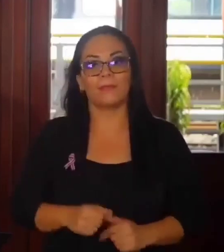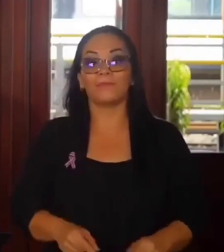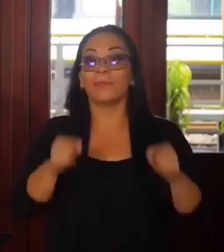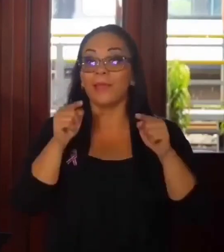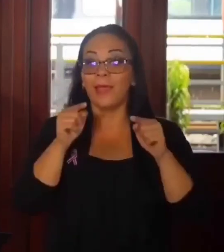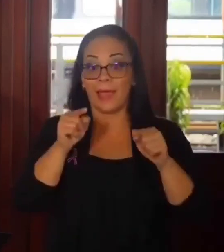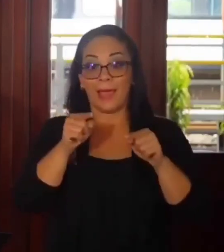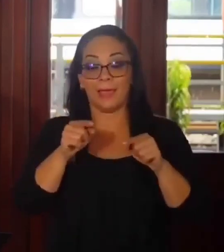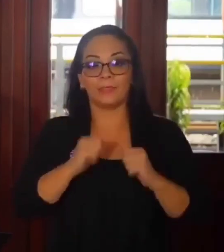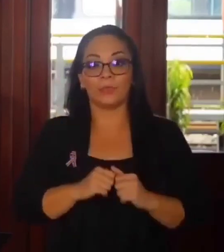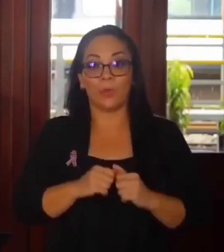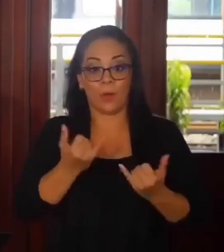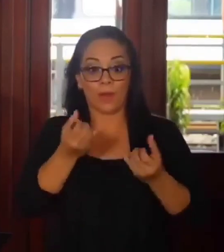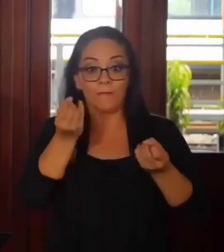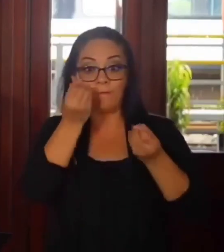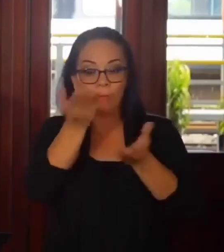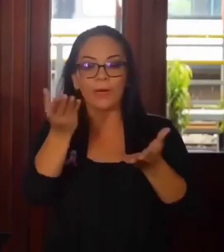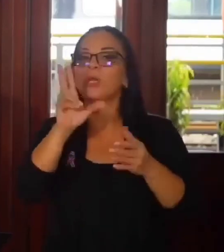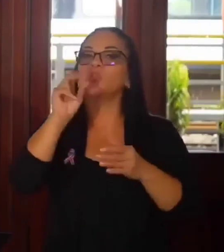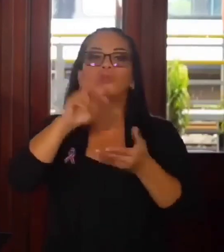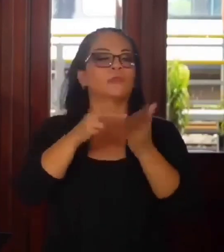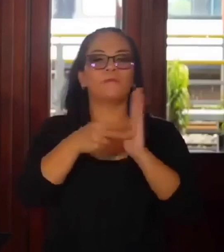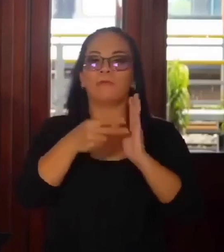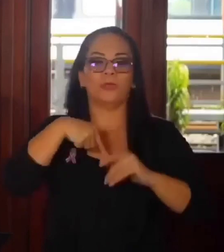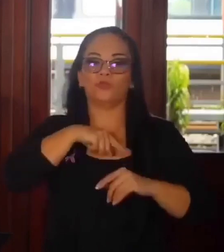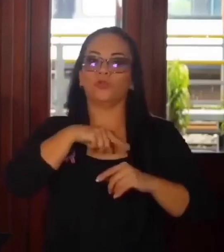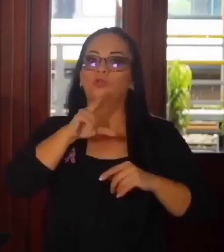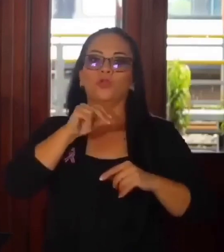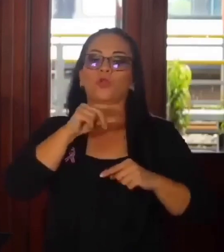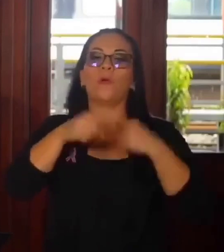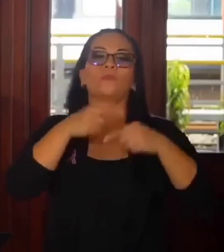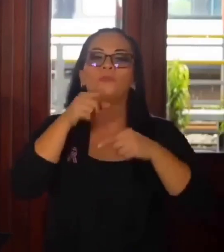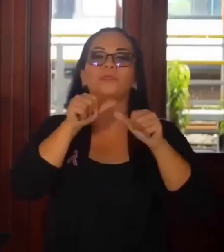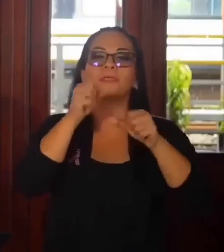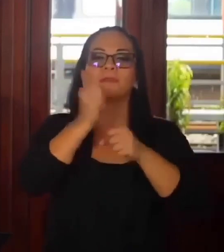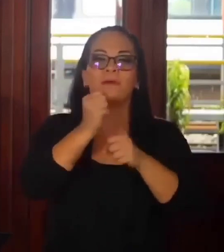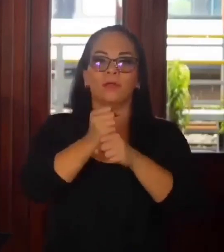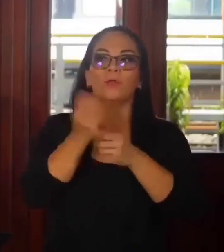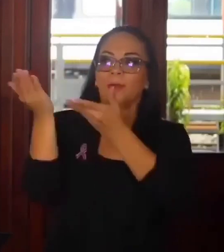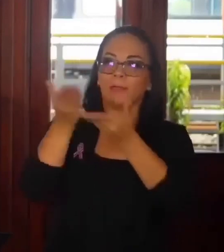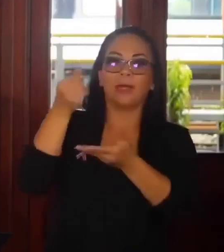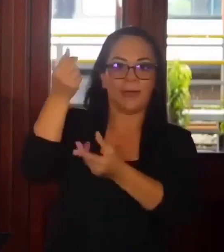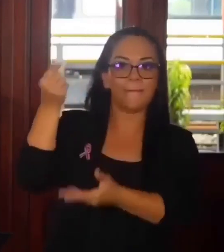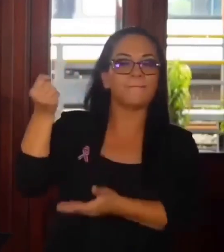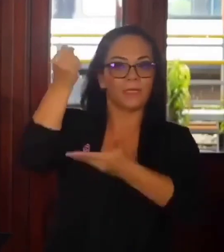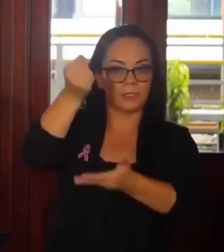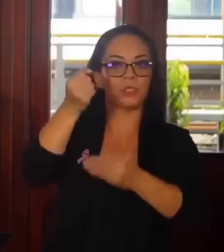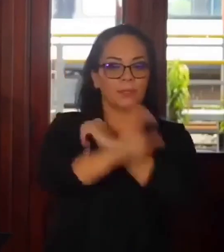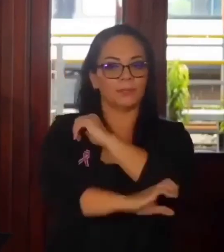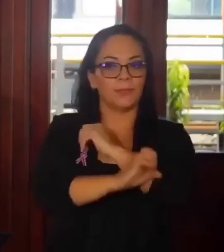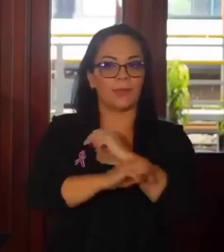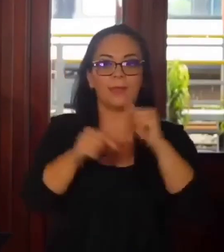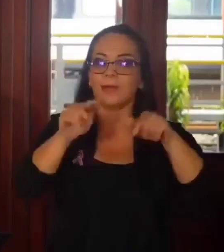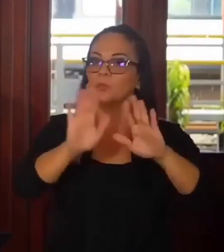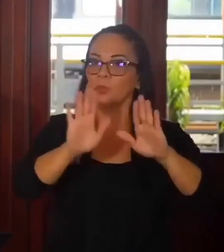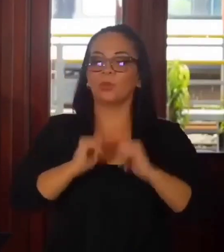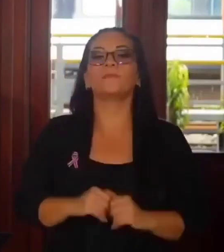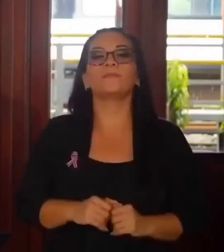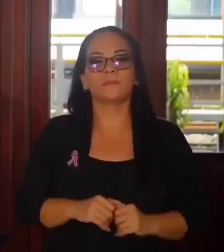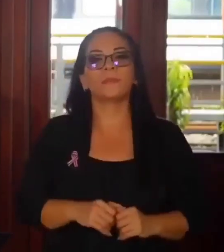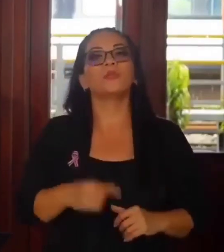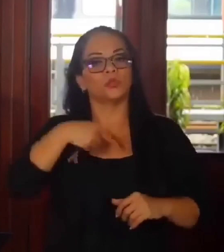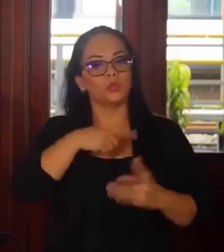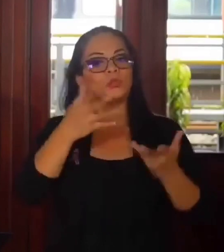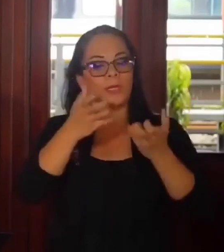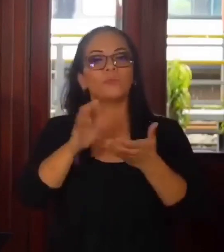significa que no vamos a seguir trabajando por traer inversión extranjera, por limpiar el nombre